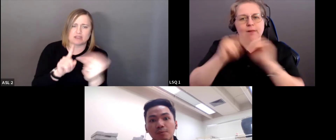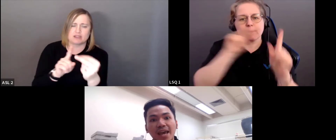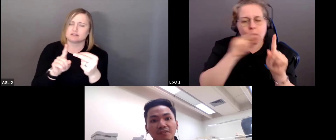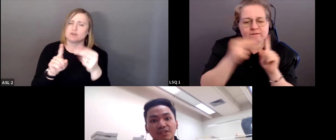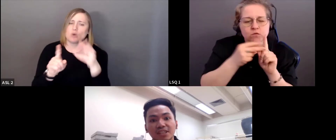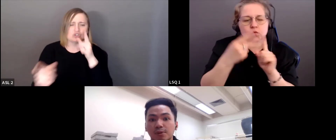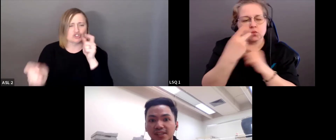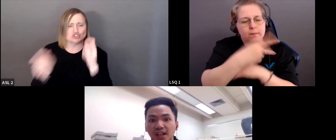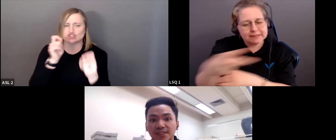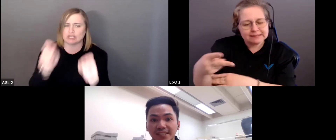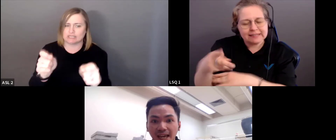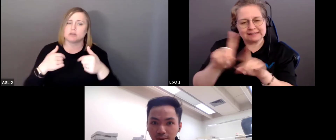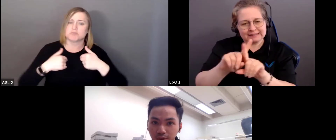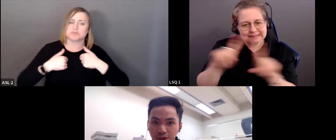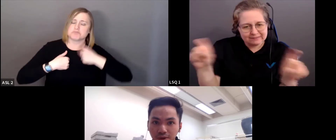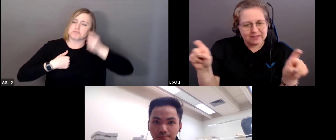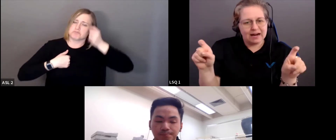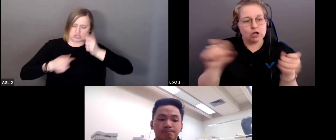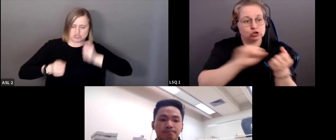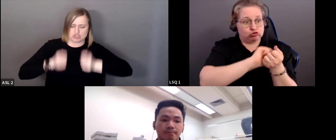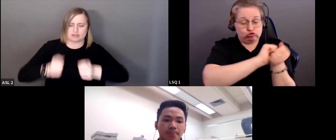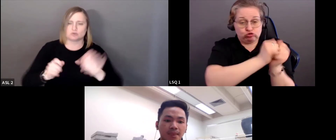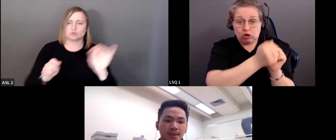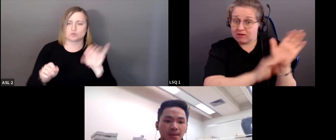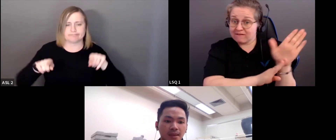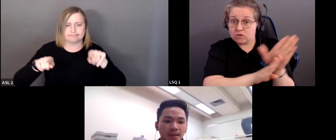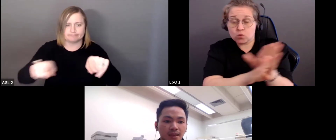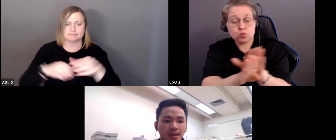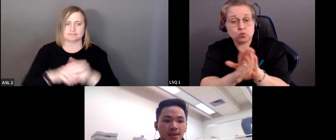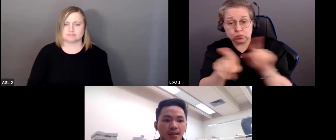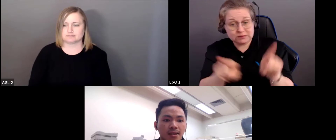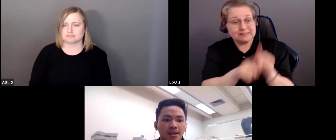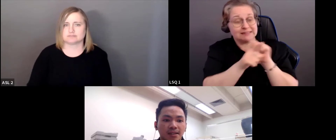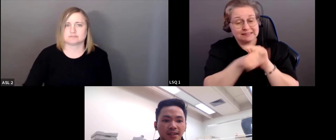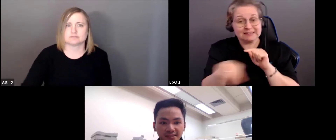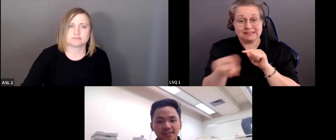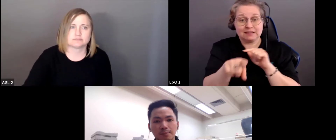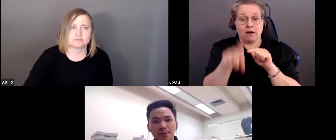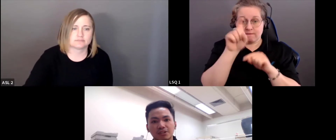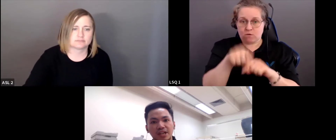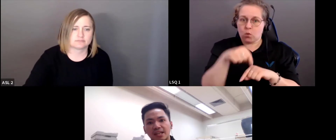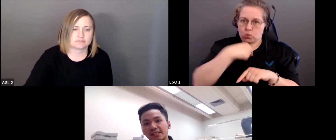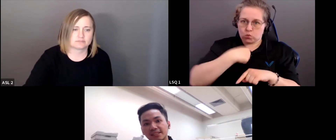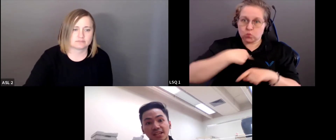perspectives continuent de changer. Et nous sommes tenus de nous adapter.